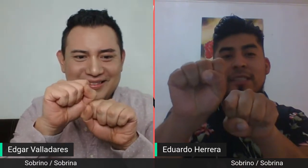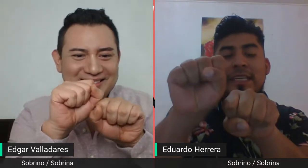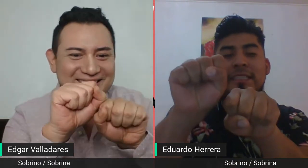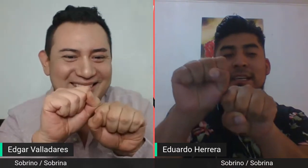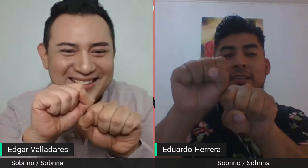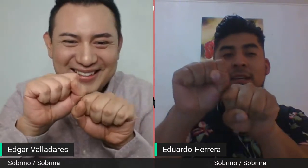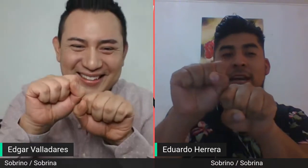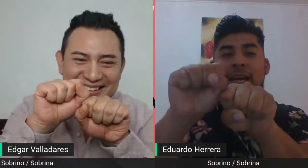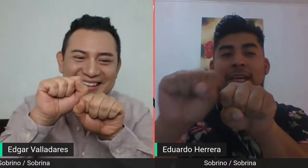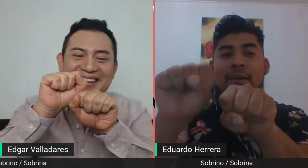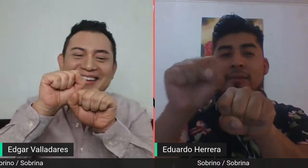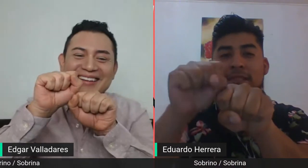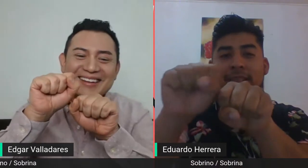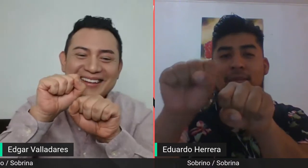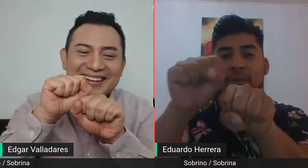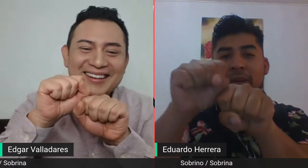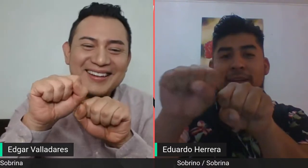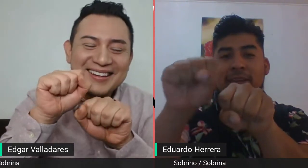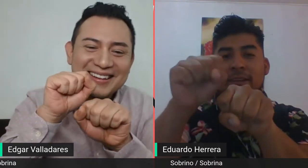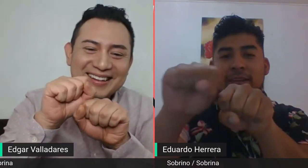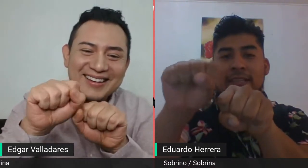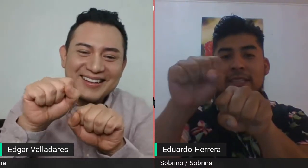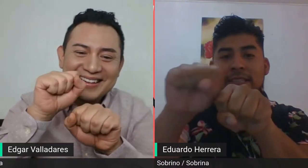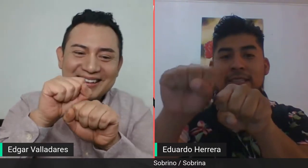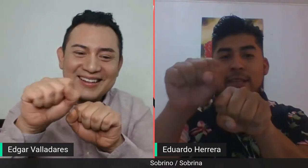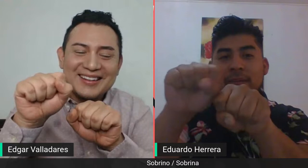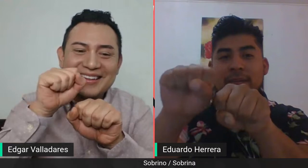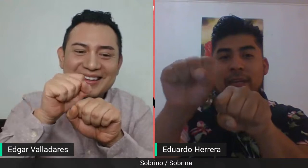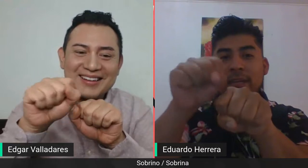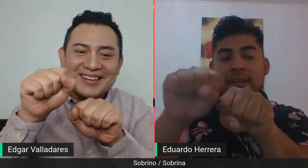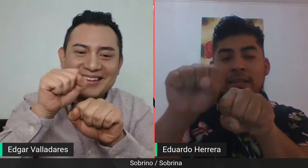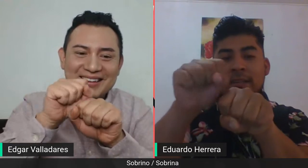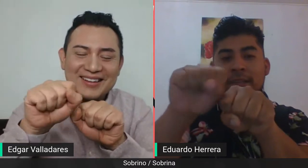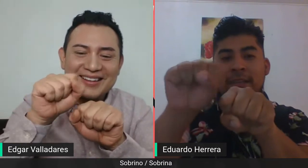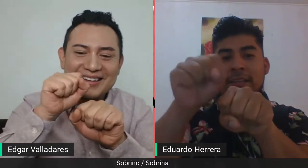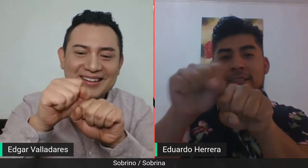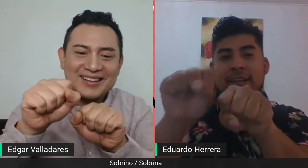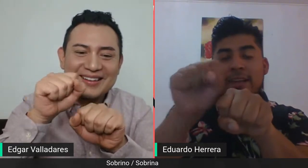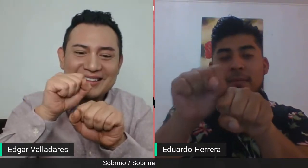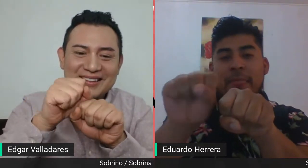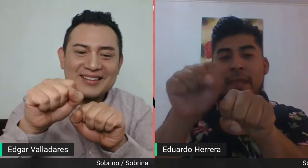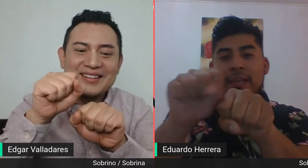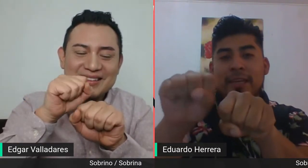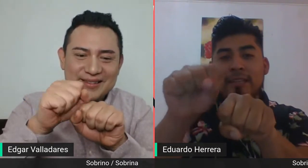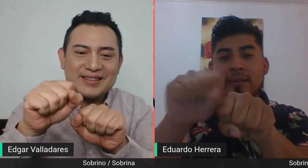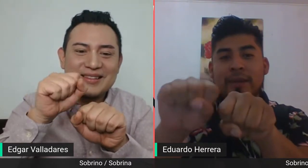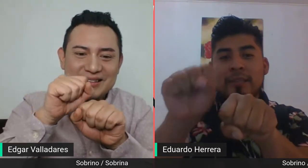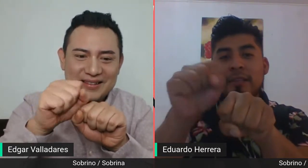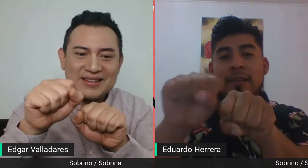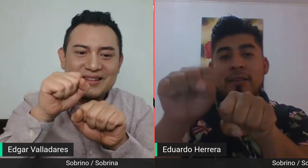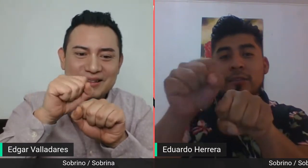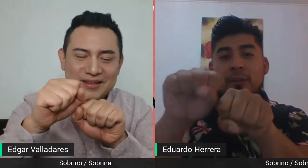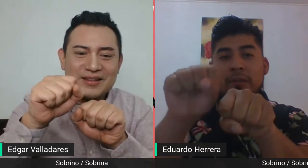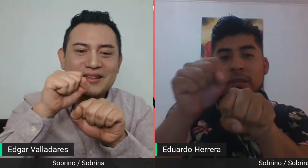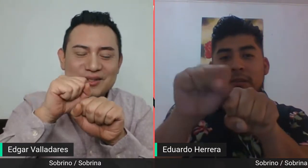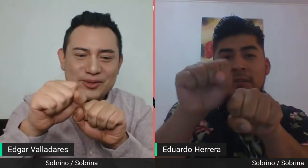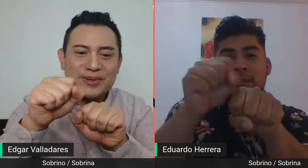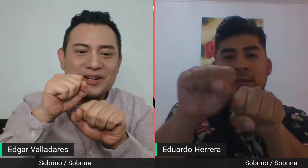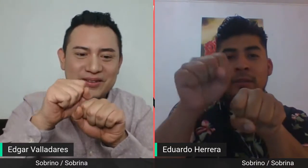S. Exacto. Y vamos a hacer un pequeño desliz de esta manera. ¿Sale? Y esto es sobrino. Sobrino.